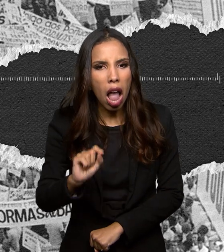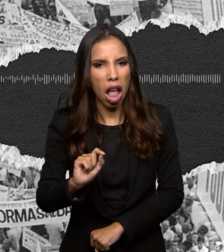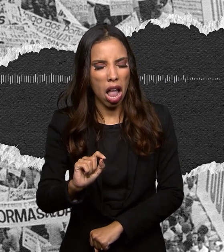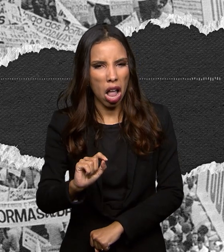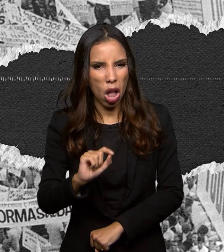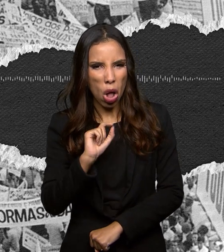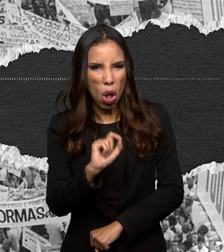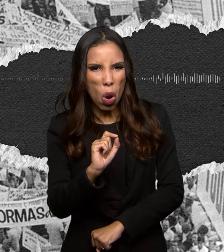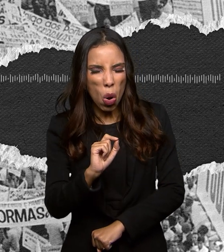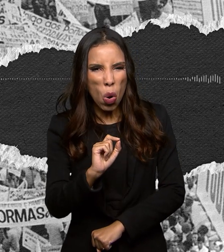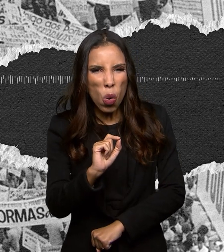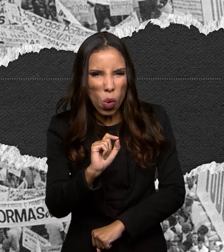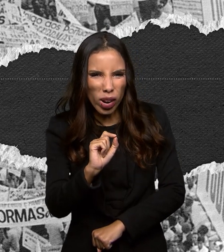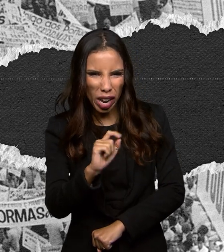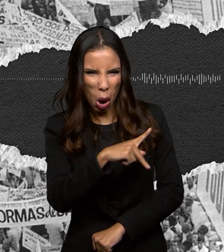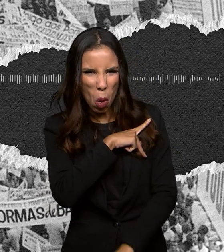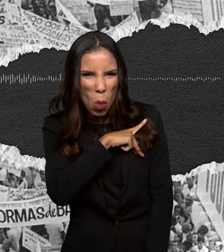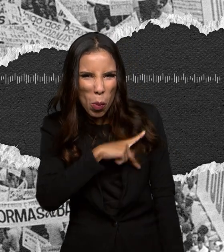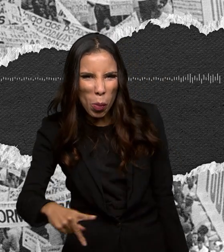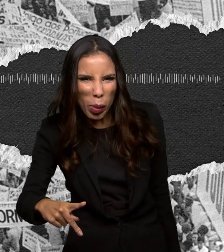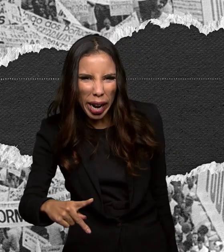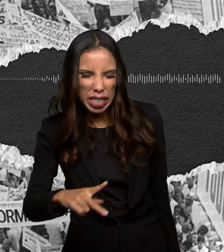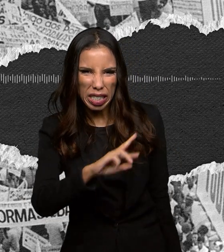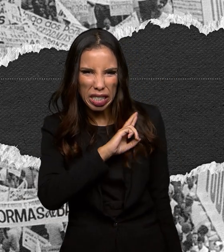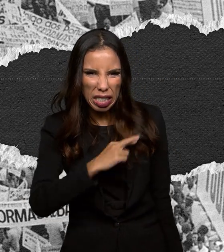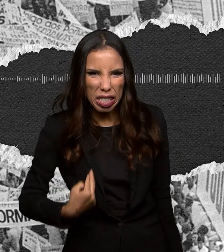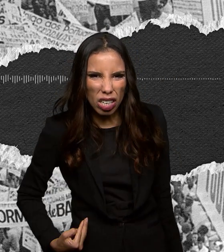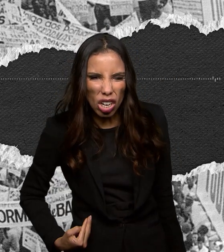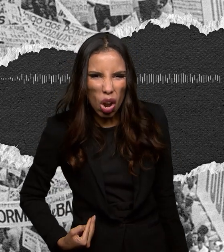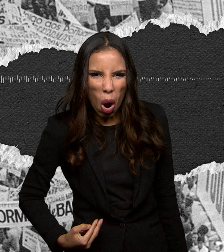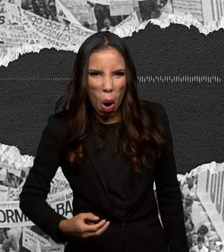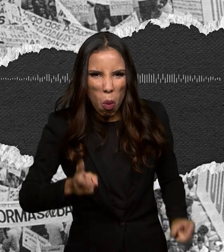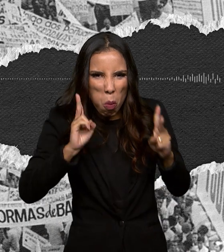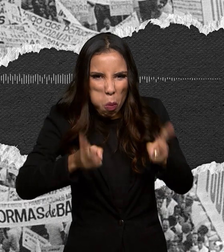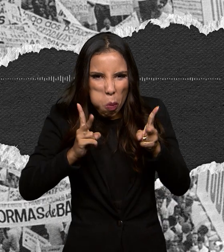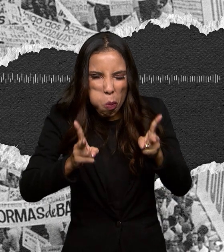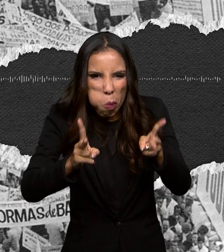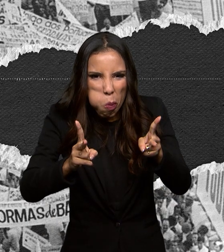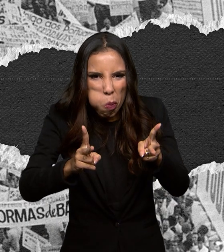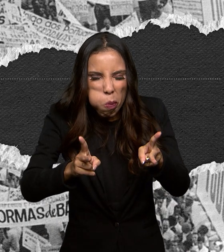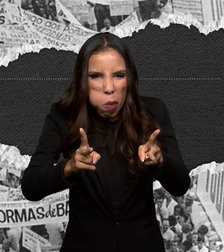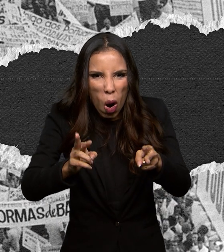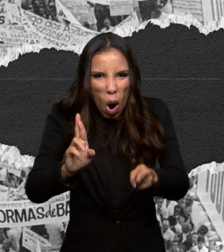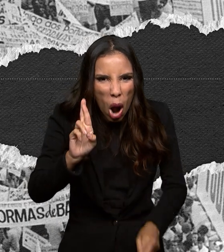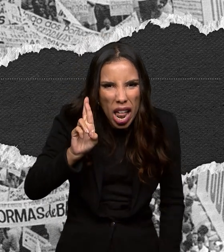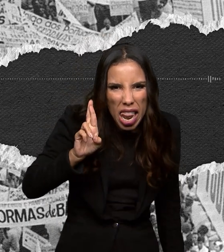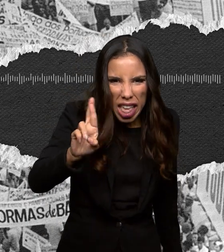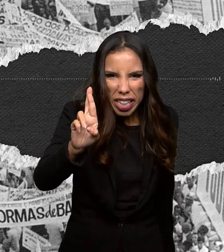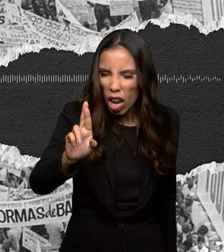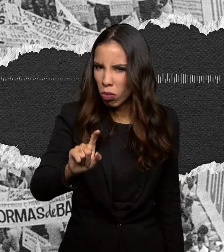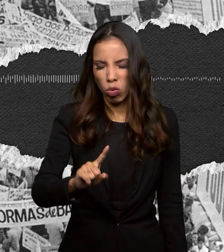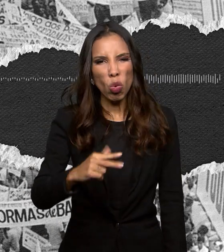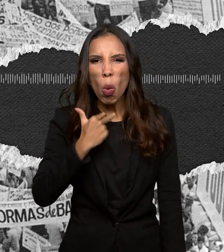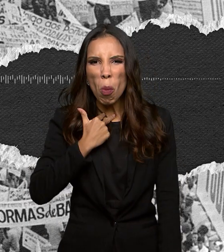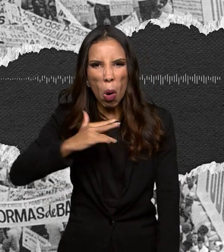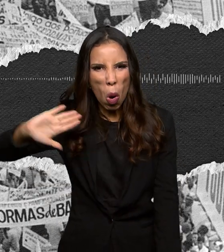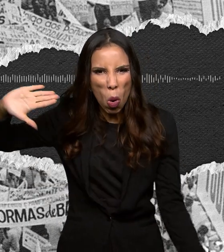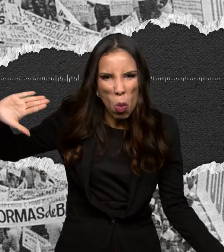chefe de Estado permaneça à frente do seu governo. Abandonou o governo.